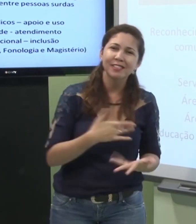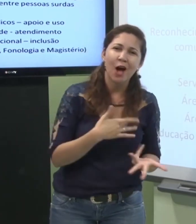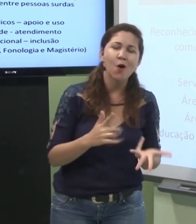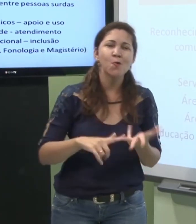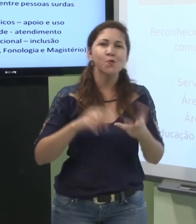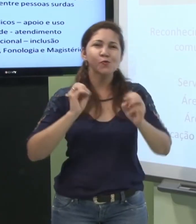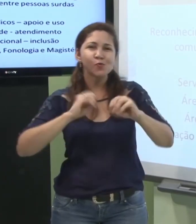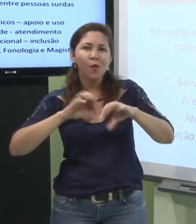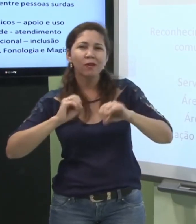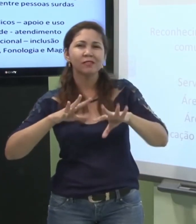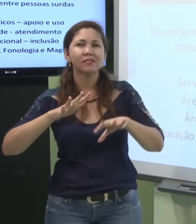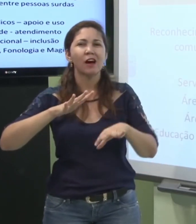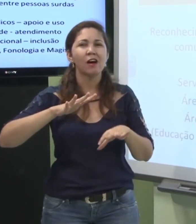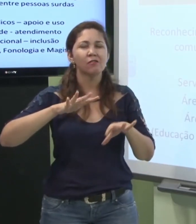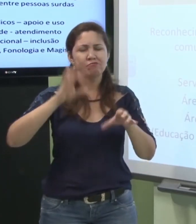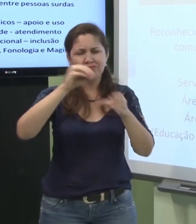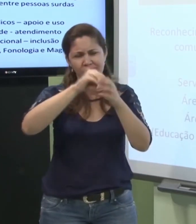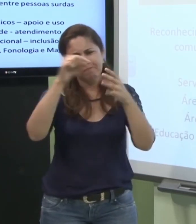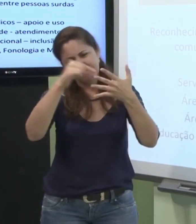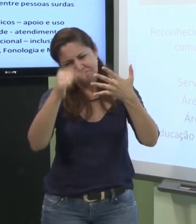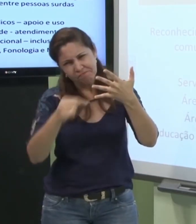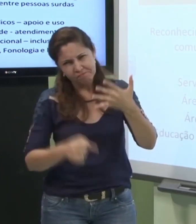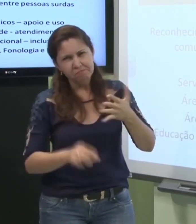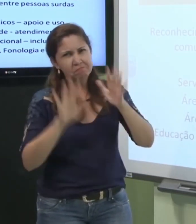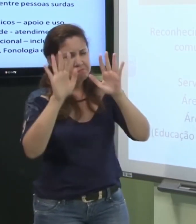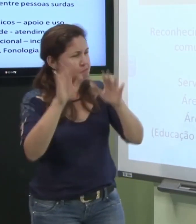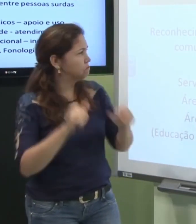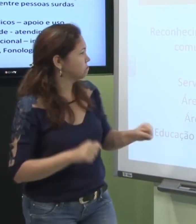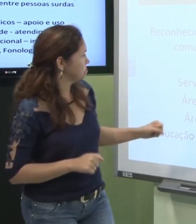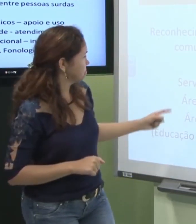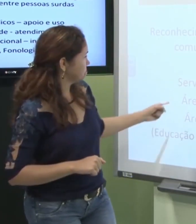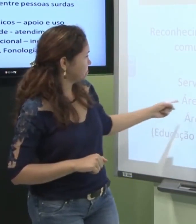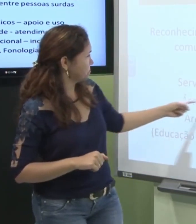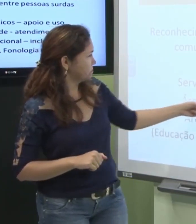saúde de educação entre os outros ambientes